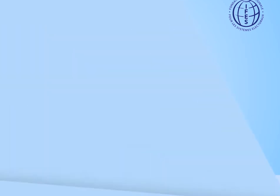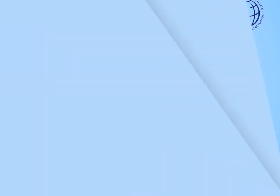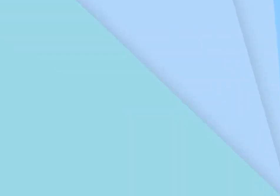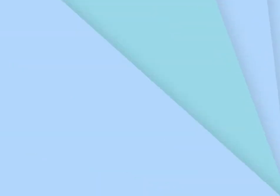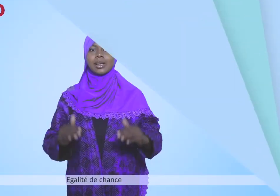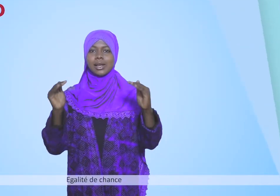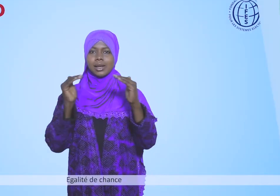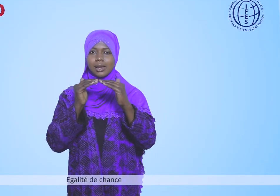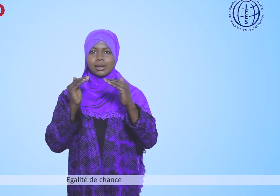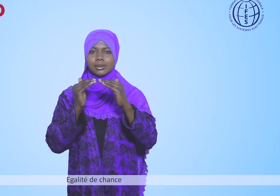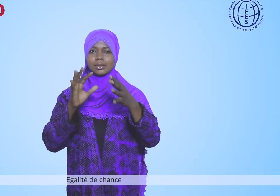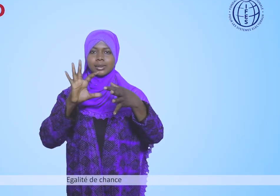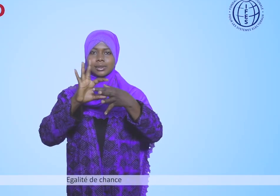Égalité de chance